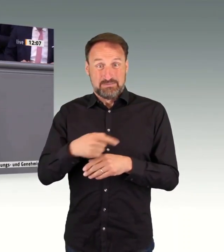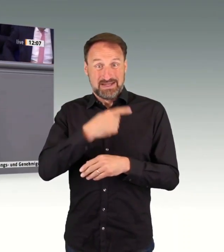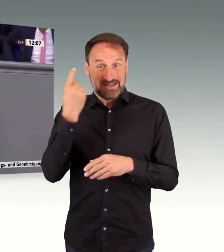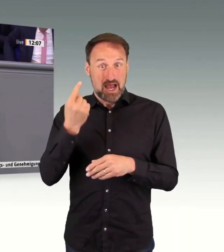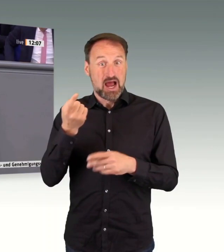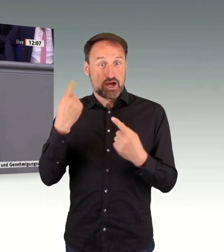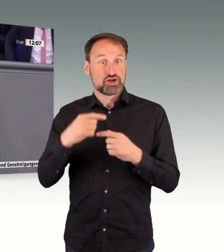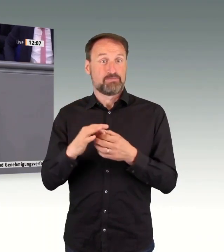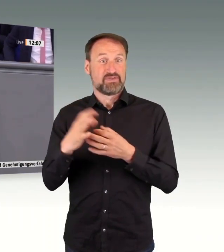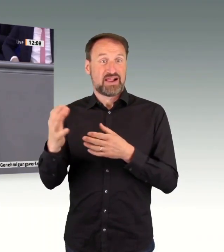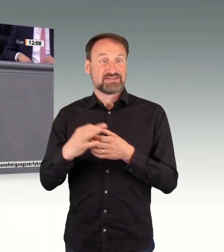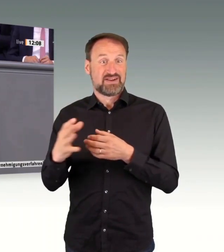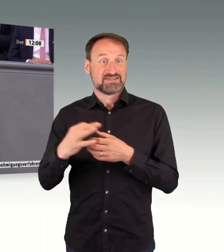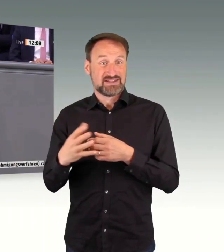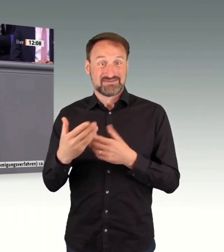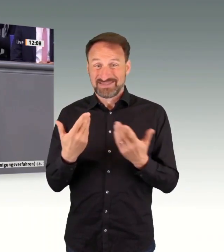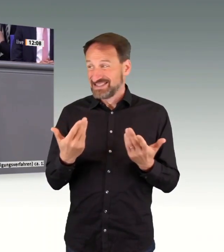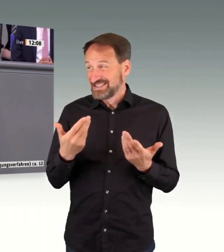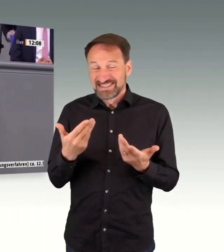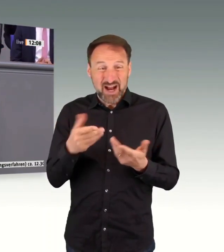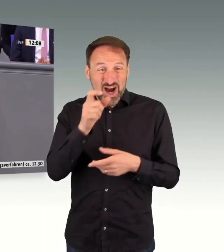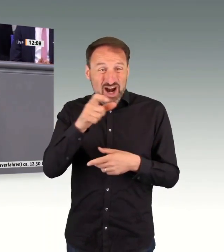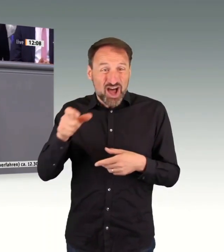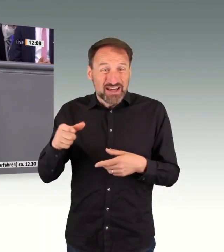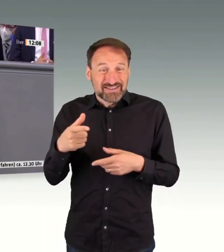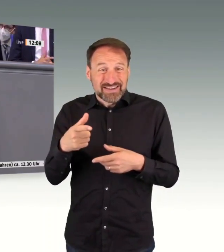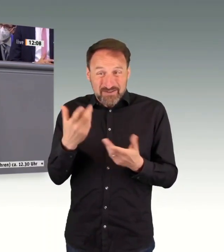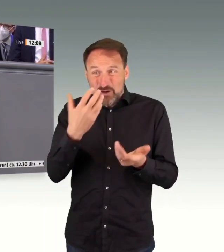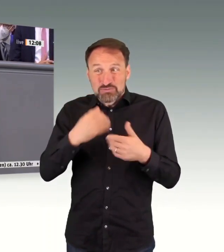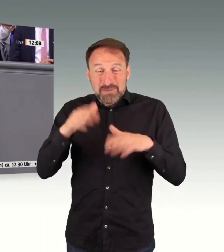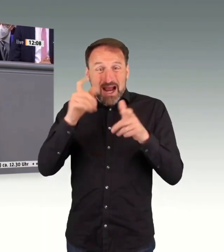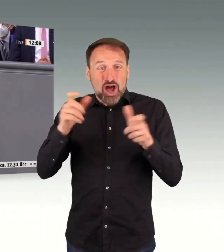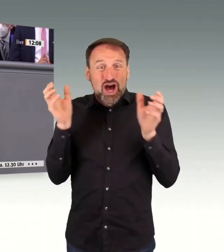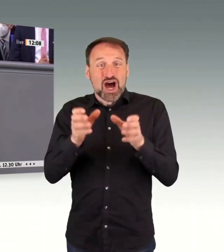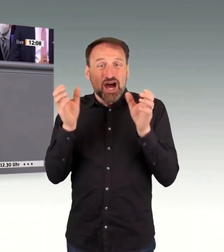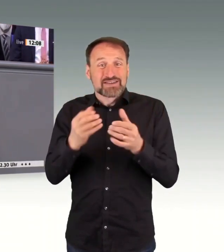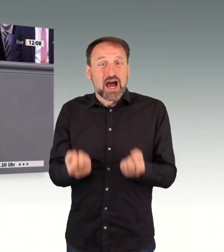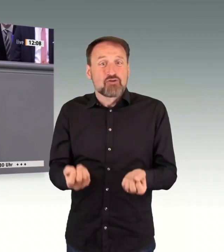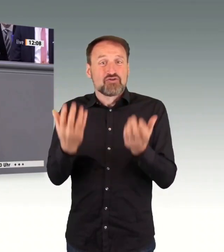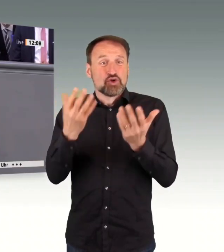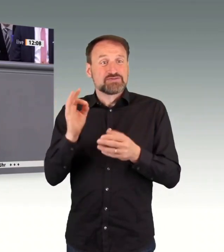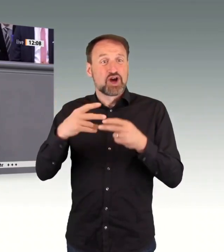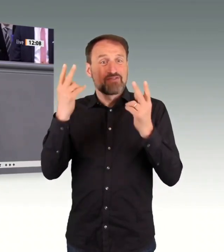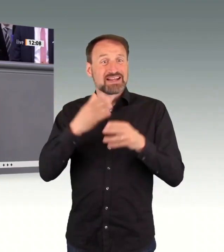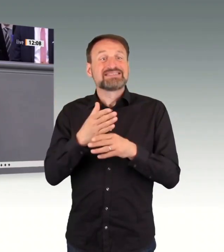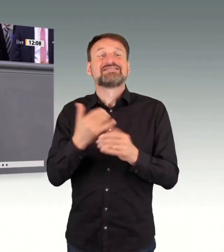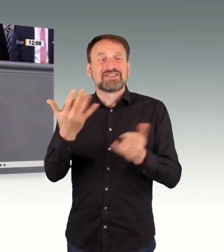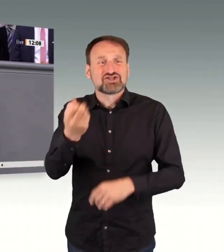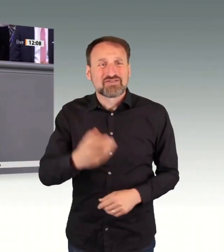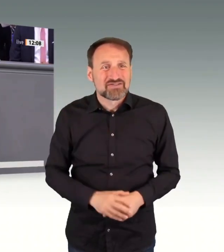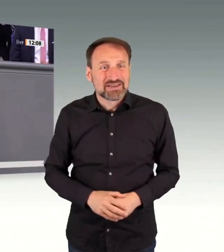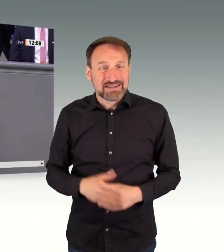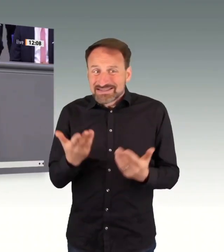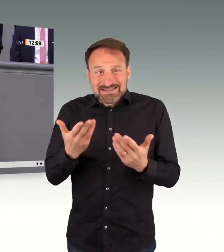gesagt haben, ihr versteht überhaupt nicht, wo wir unsere Probleme haben. Und da können Sie natürlich auch sagen, das ist natürlich auch die Schuld einer Vorgängerregierung.